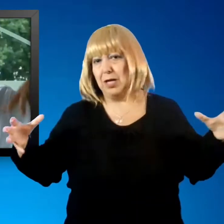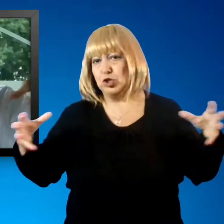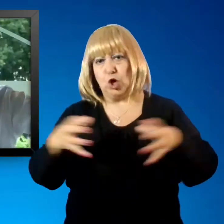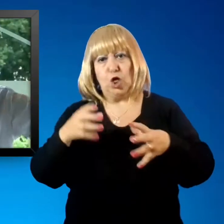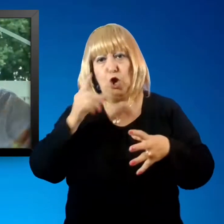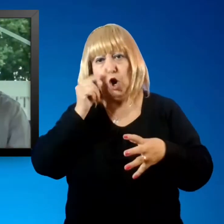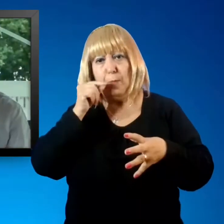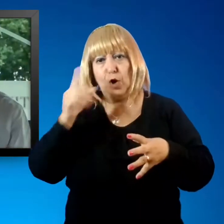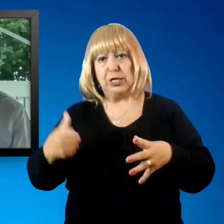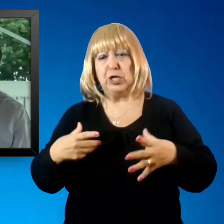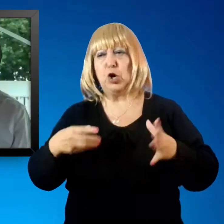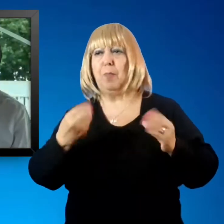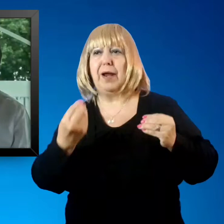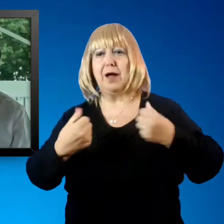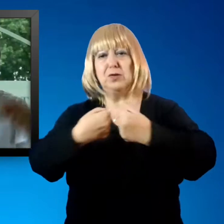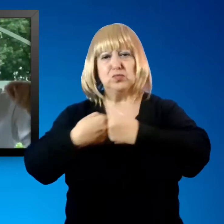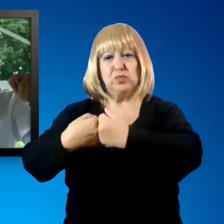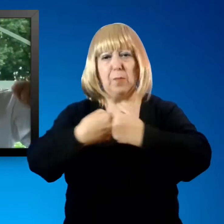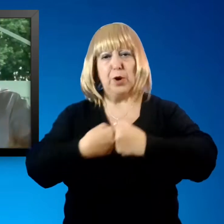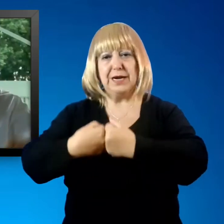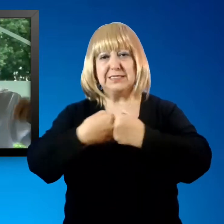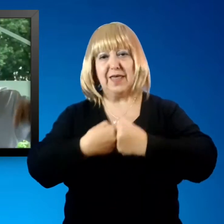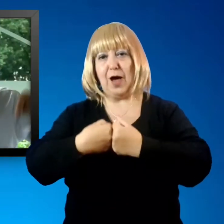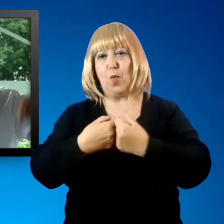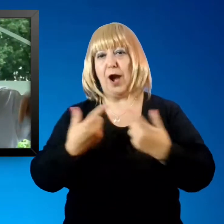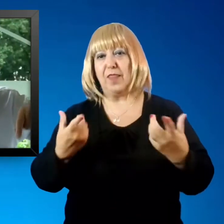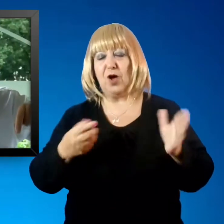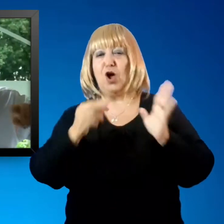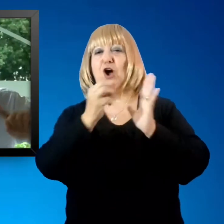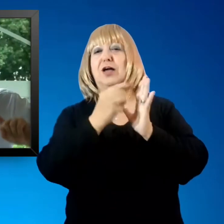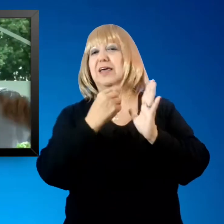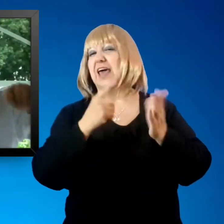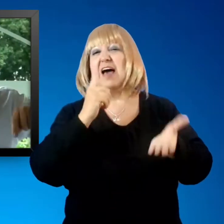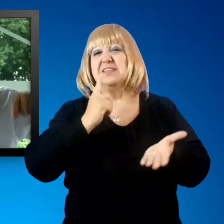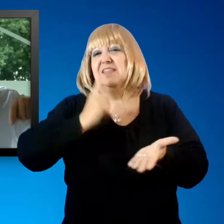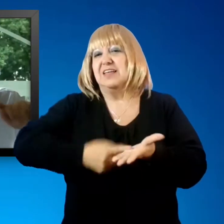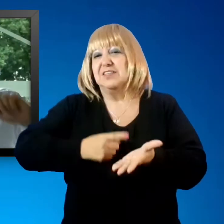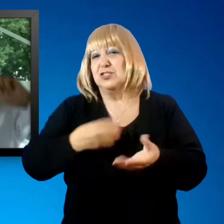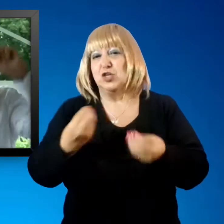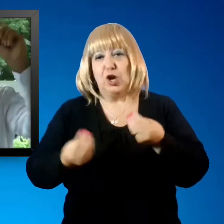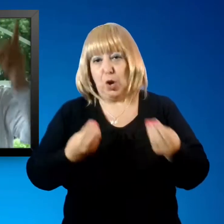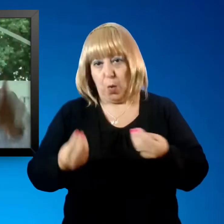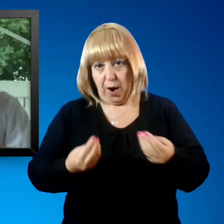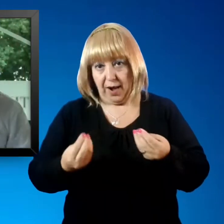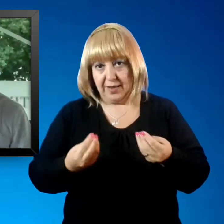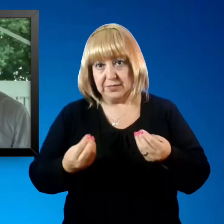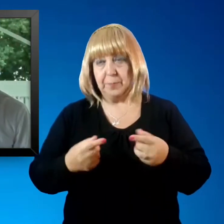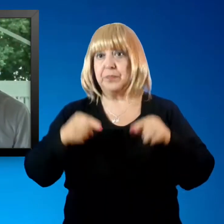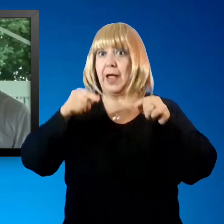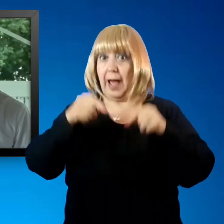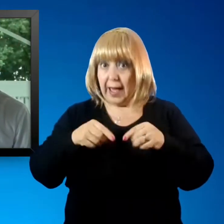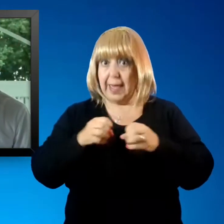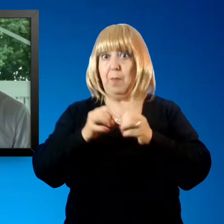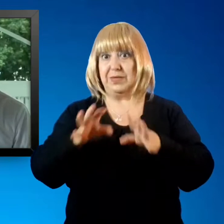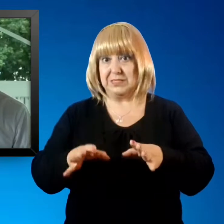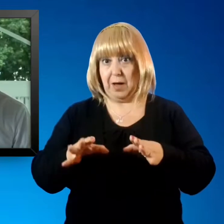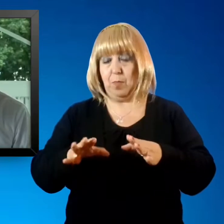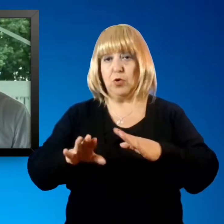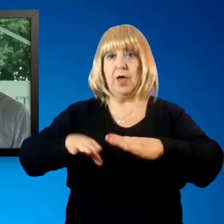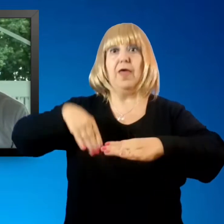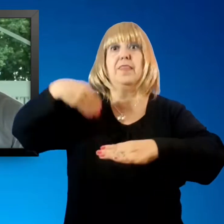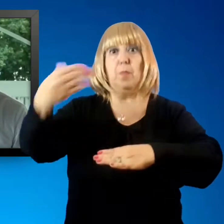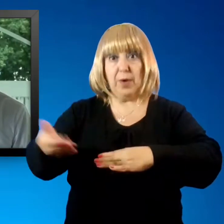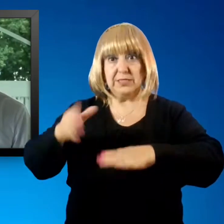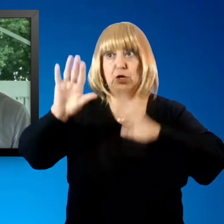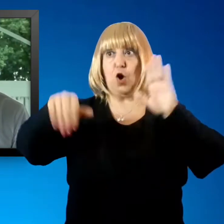a todos los sectores políticos para discutir las medidas. No podemos quedarnos ahí. Tenemos que usar eso para ir a una